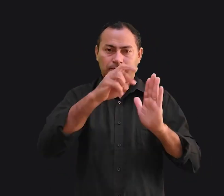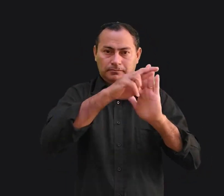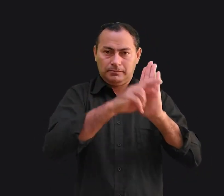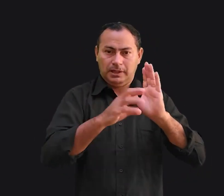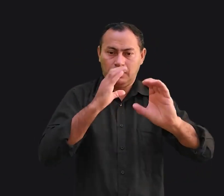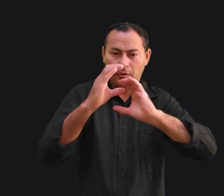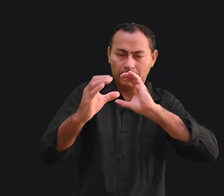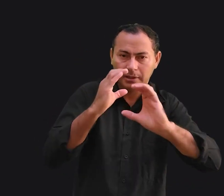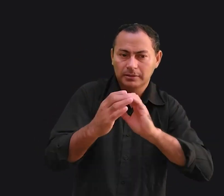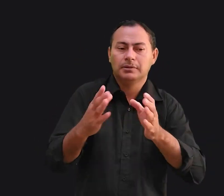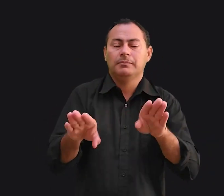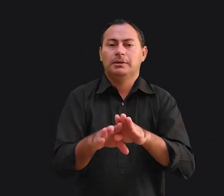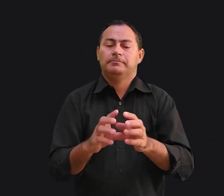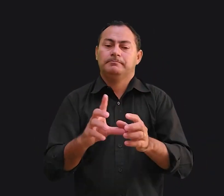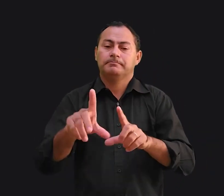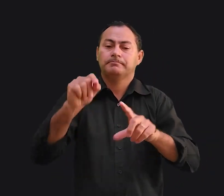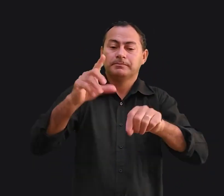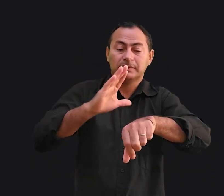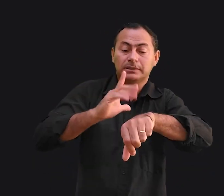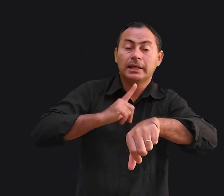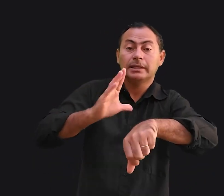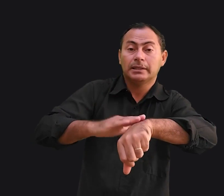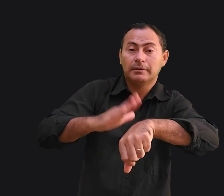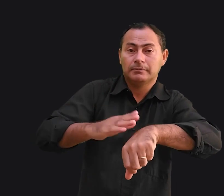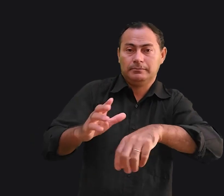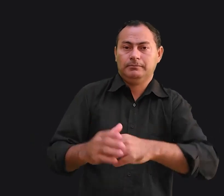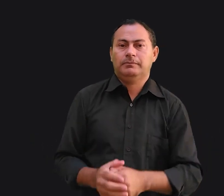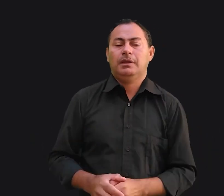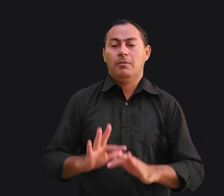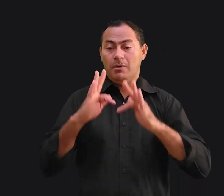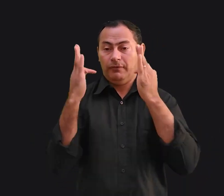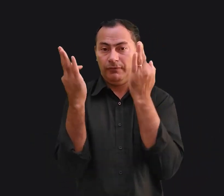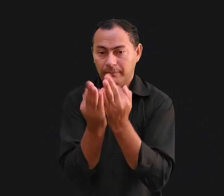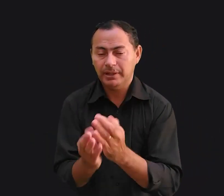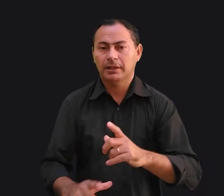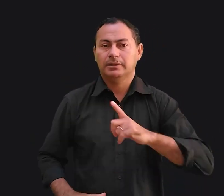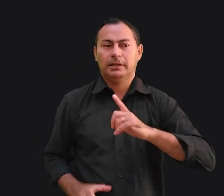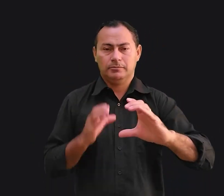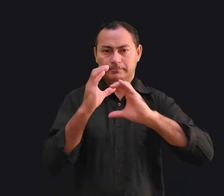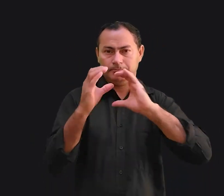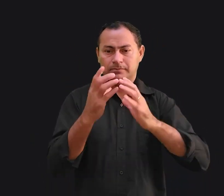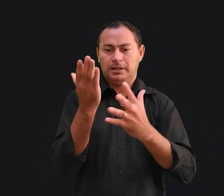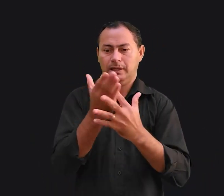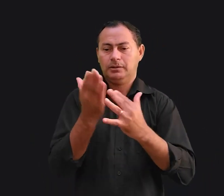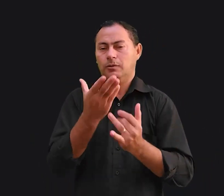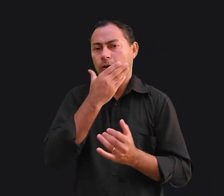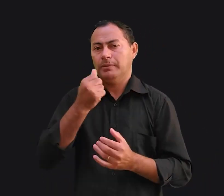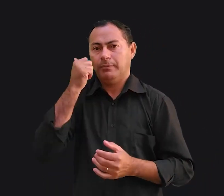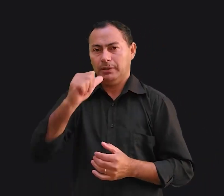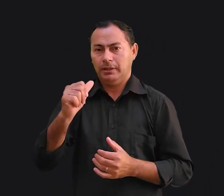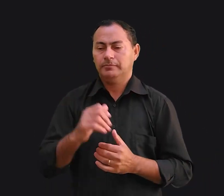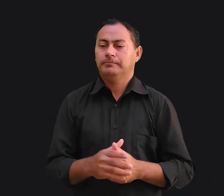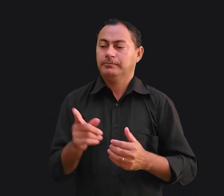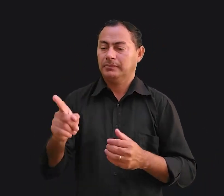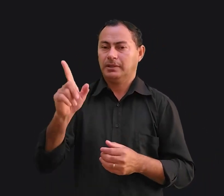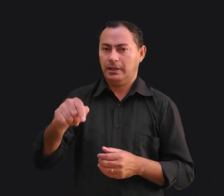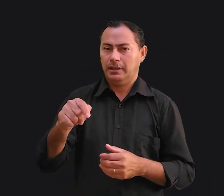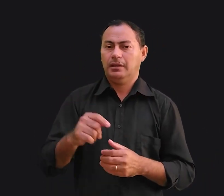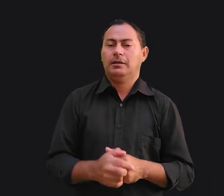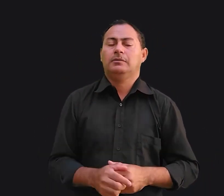comunicação e priorizar tempo para isso. Uma família tem a comunicação entre o marido e a mulher e essa é uma